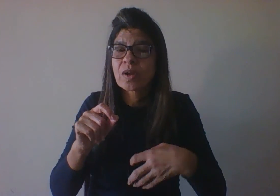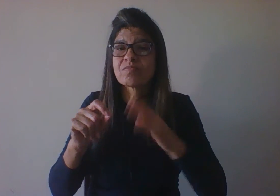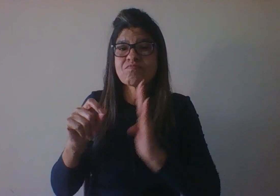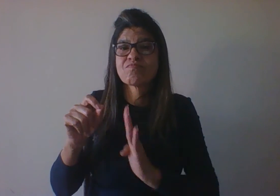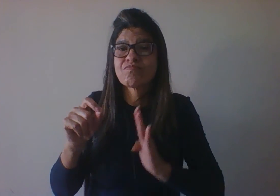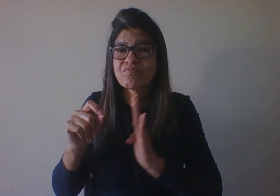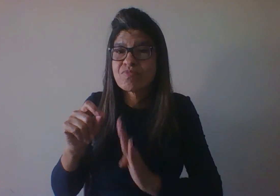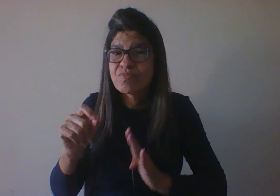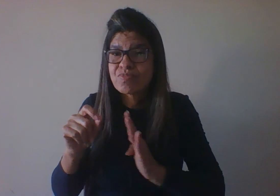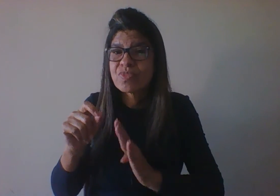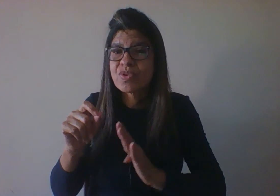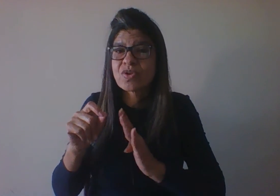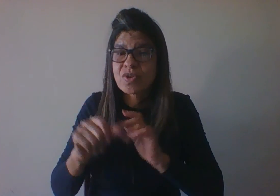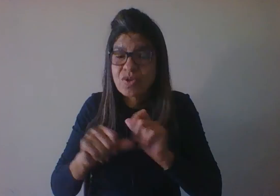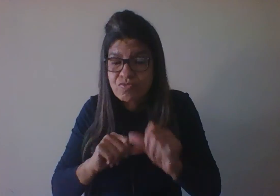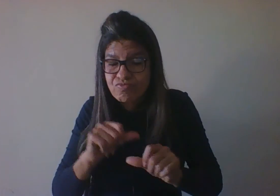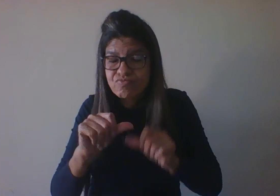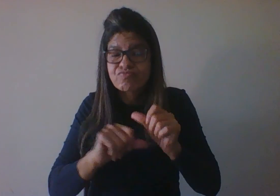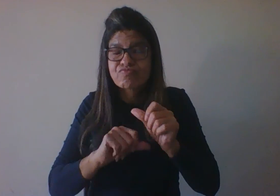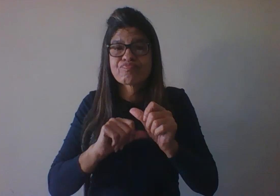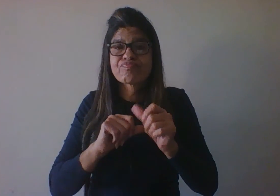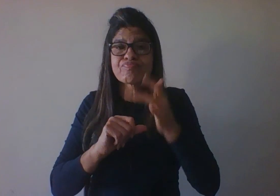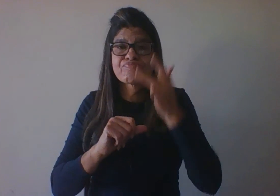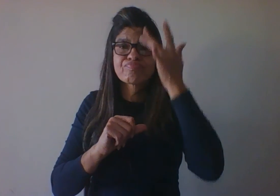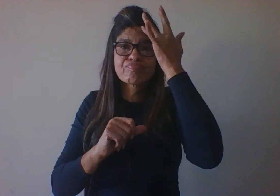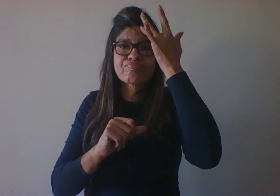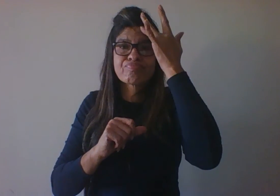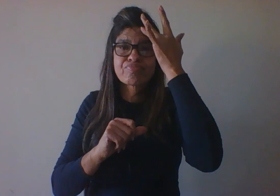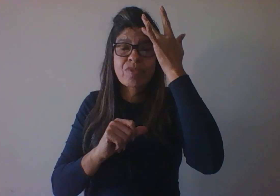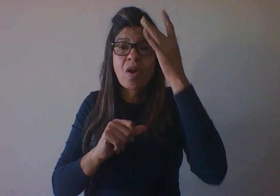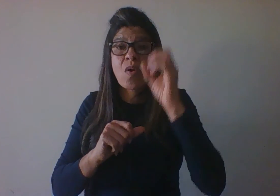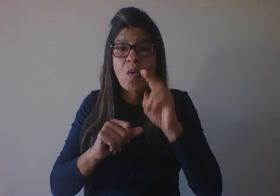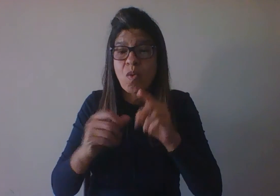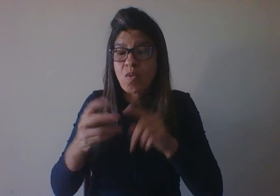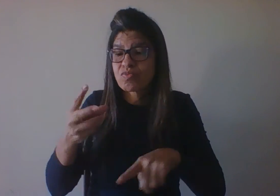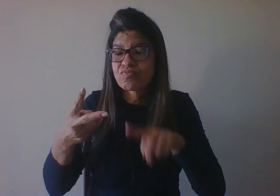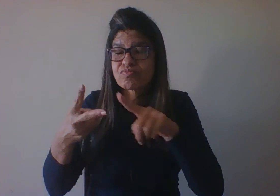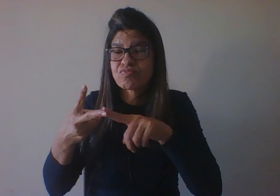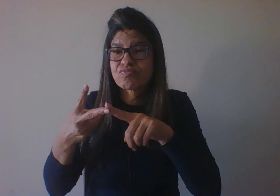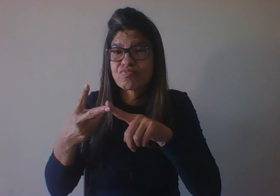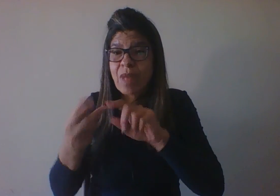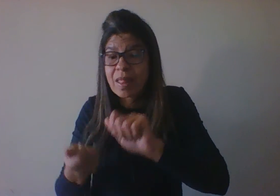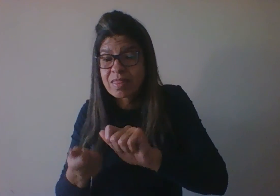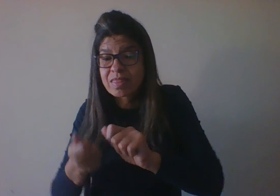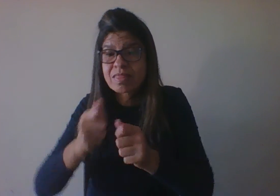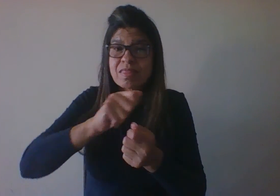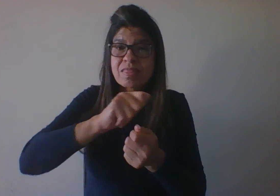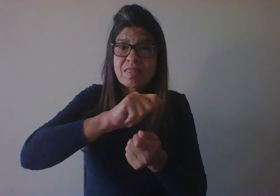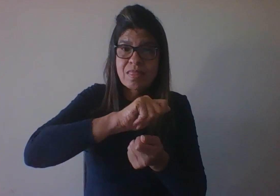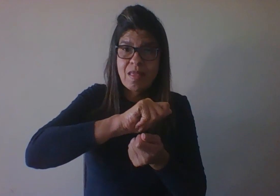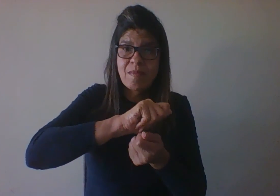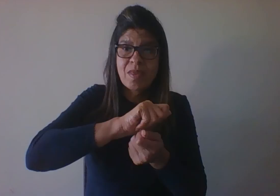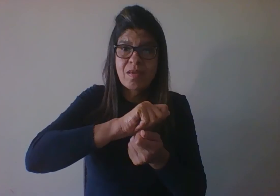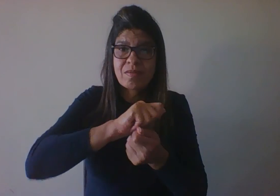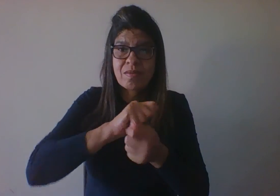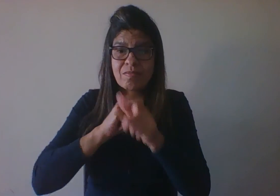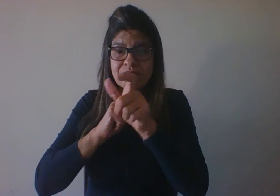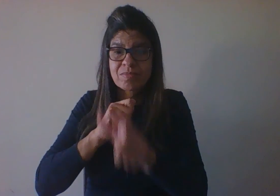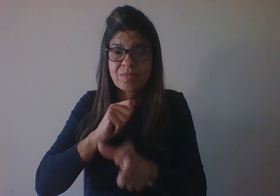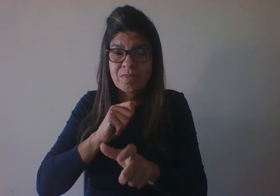já vem no helencano, e o segundo, a adaptação do organismo ao meio ambiente no qual se insere, ou seja, o aspecto